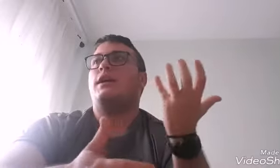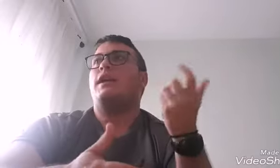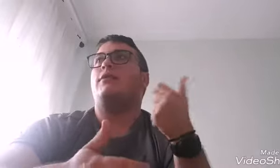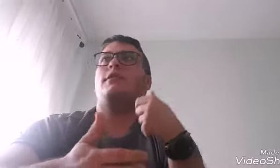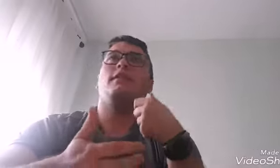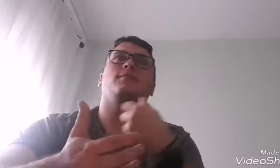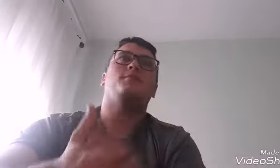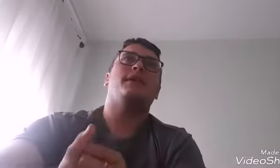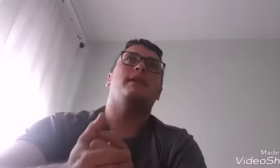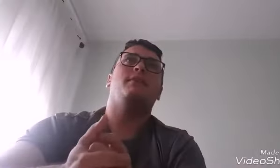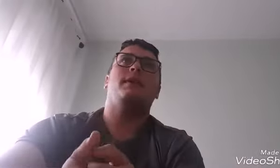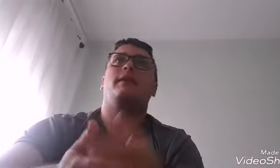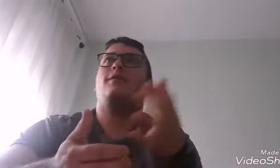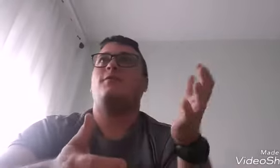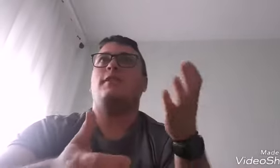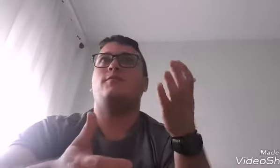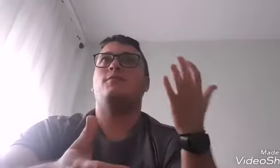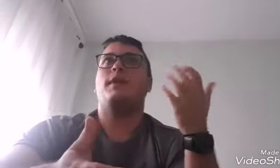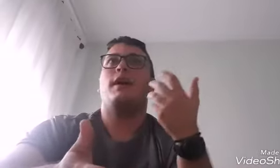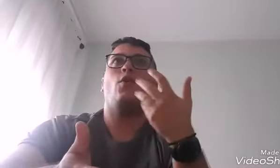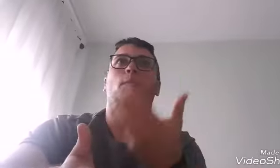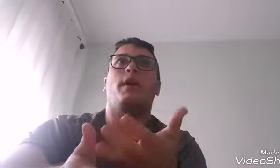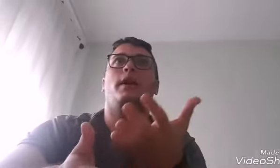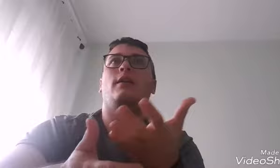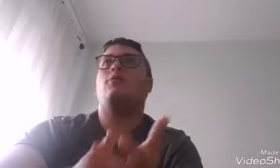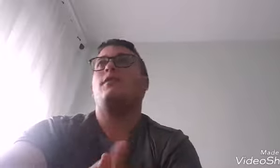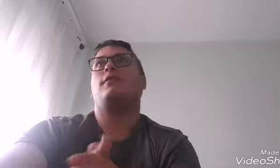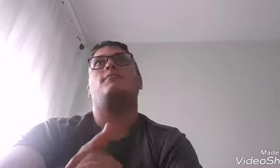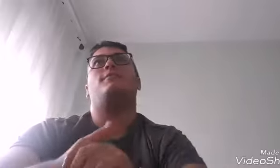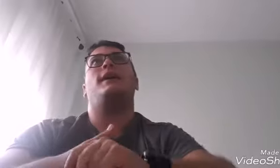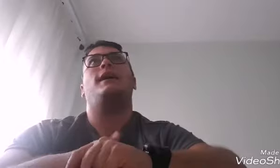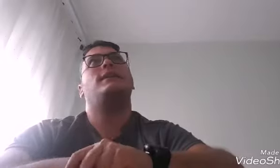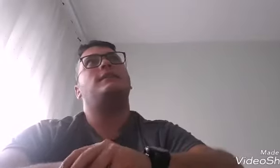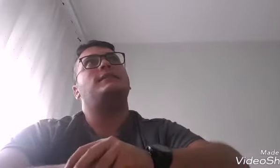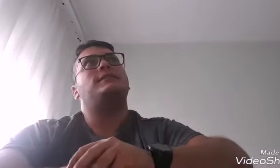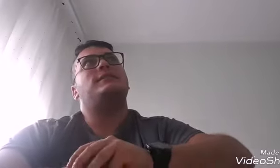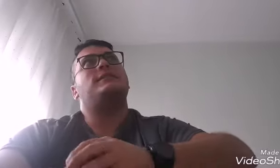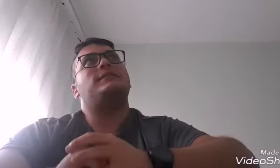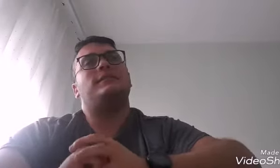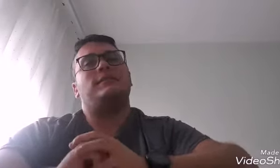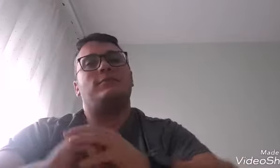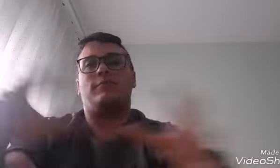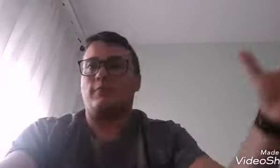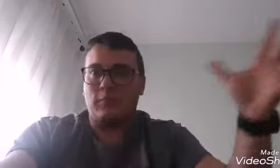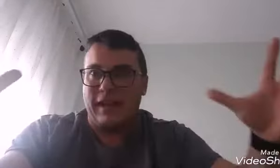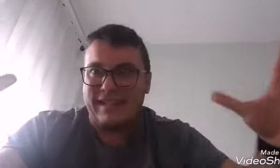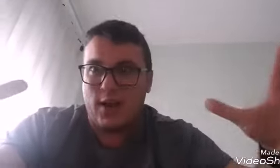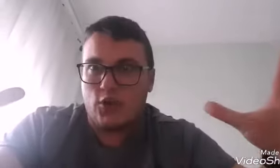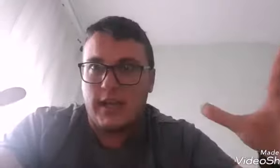la que utilizamos para escribir, la que utilizamos para comer, la que utilizamos para miles de cosas.